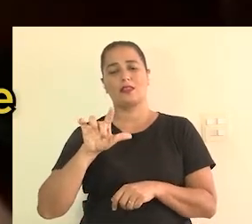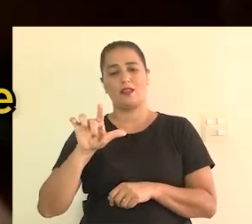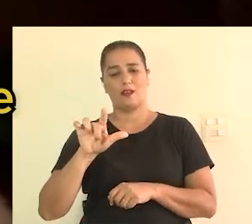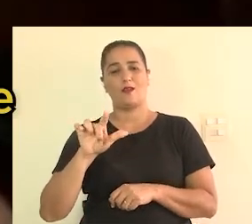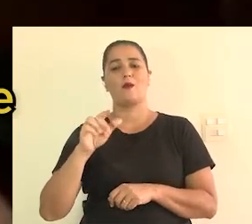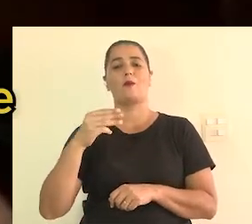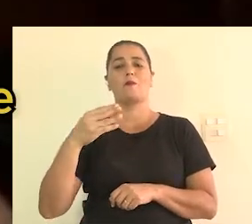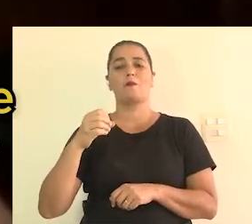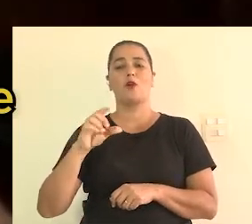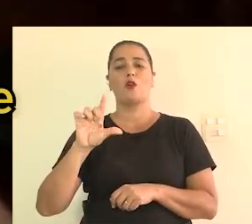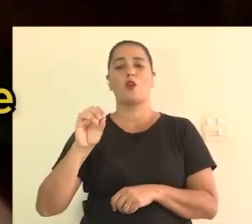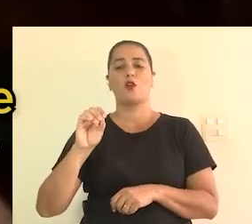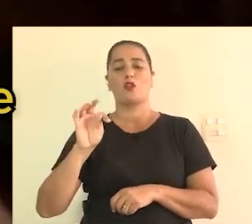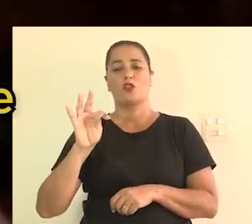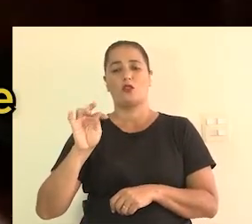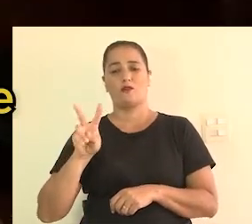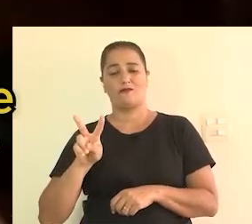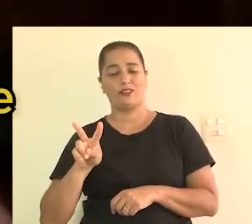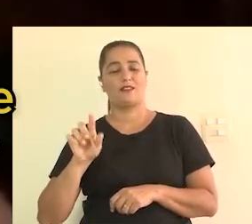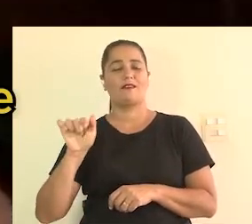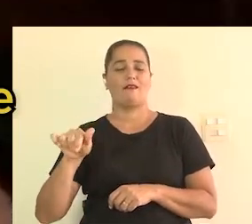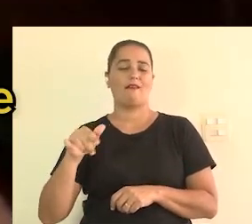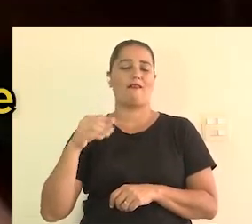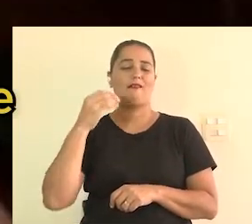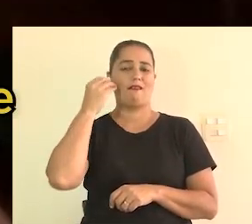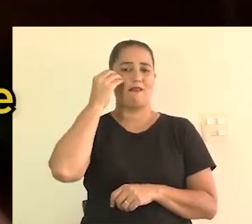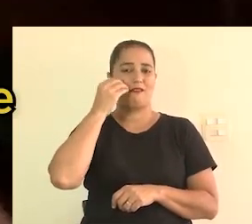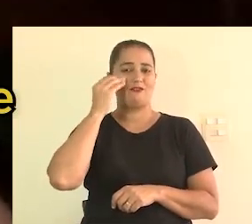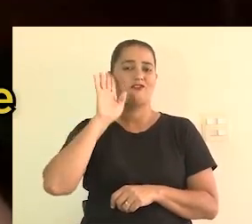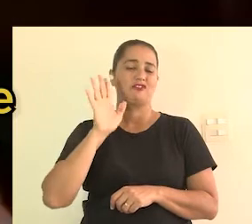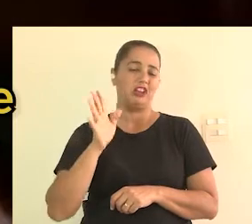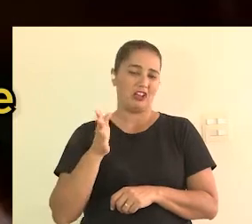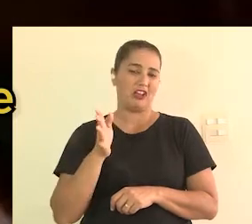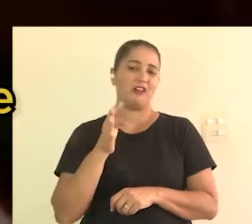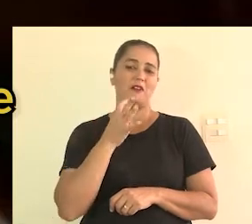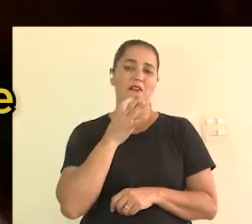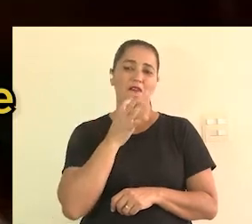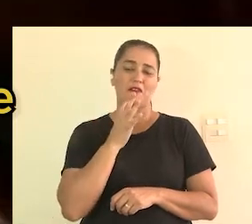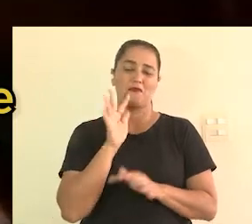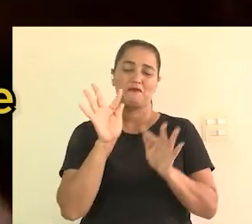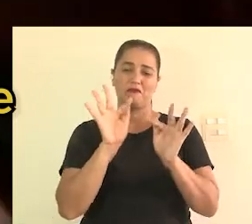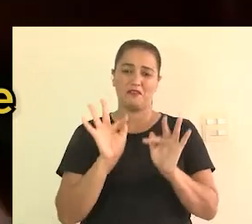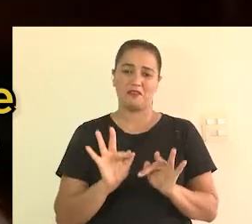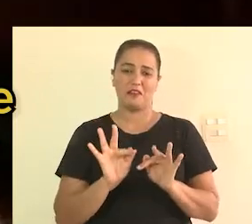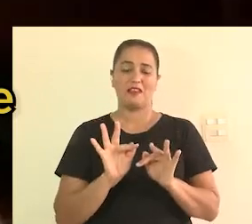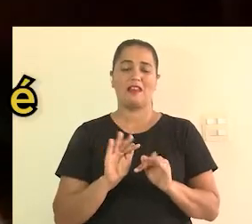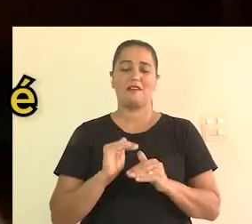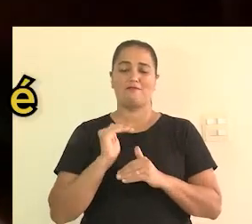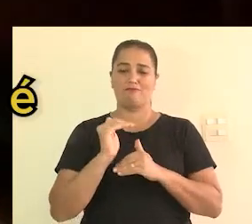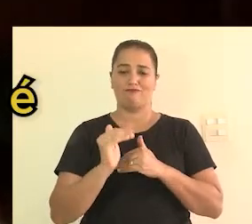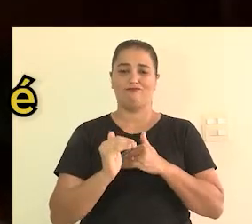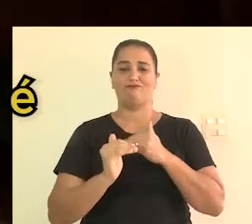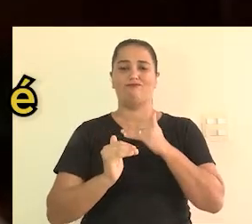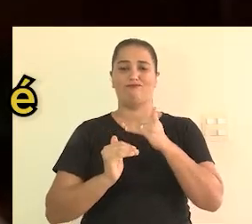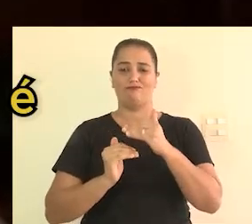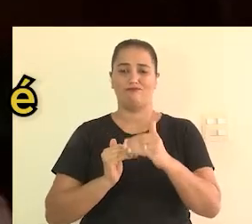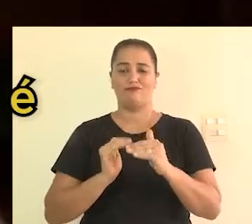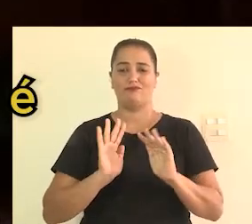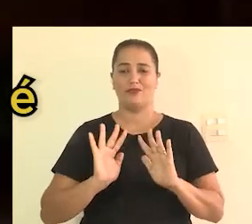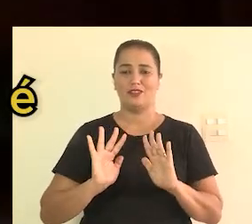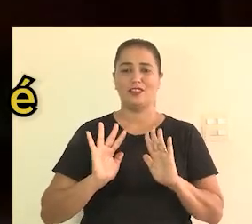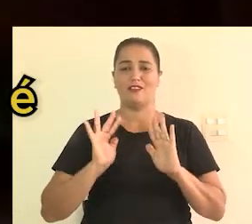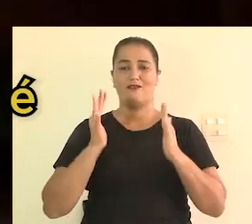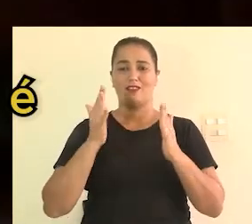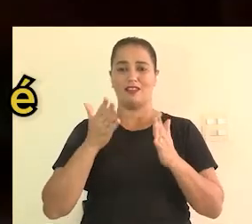é um prazer estar aqui, se a gente puder falar sobre essa experiência e a gente fica muito feliz em saber que cada vez mais